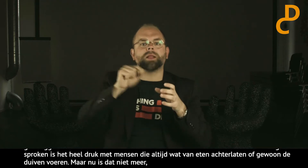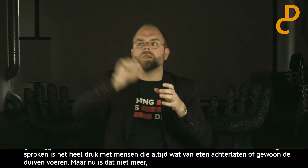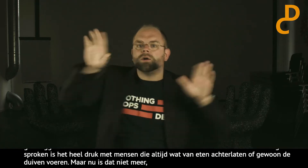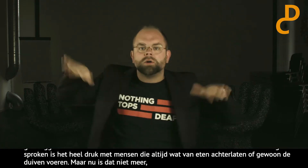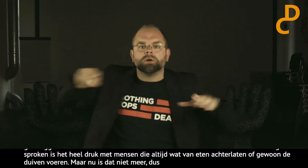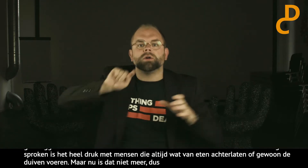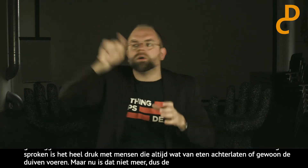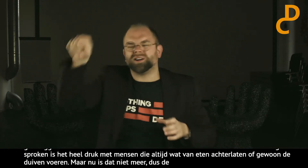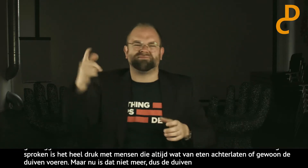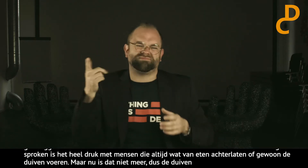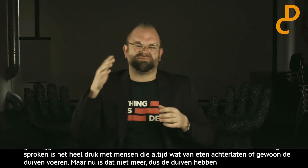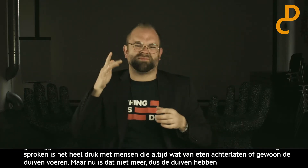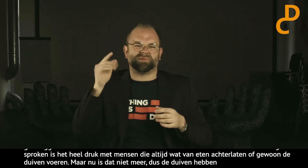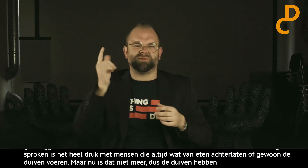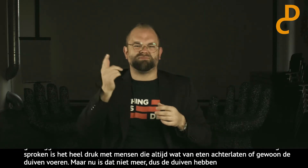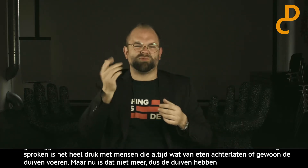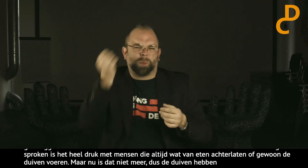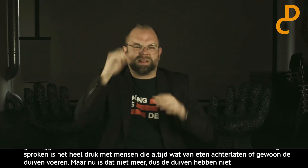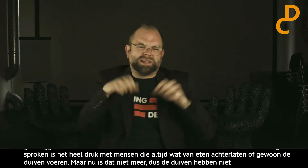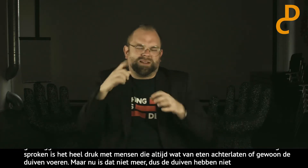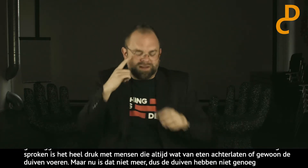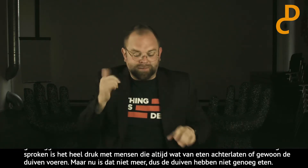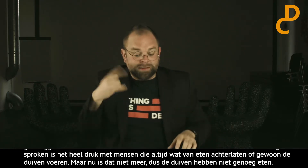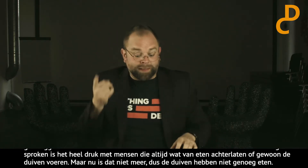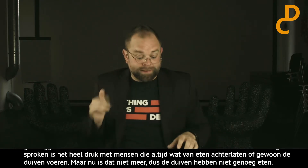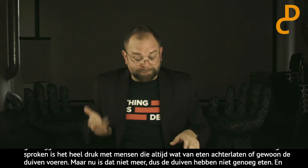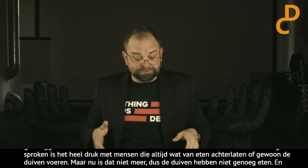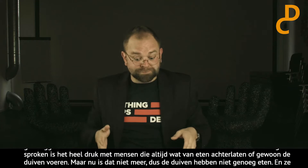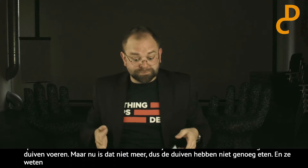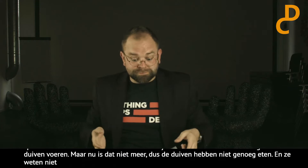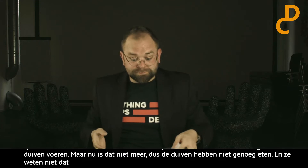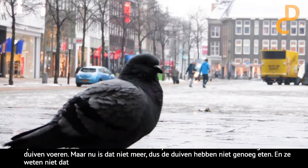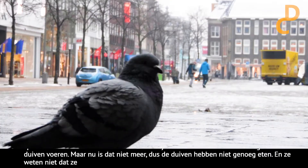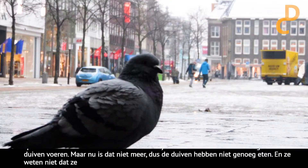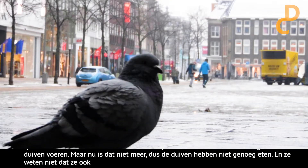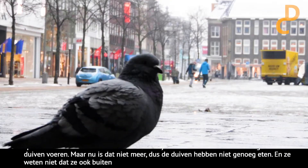En ze weten niet dat zij eigenlijk buiten de stad ook op zoek kunnen gaan eten. Ja, het zijn een beetje domme dieren. Maar goed.